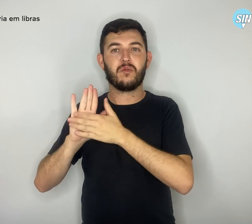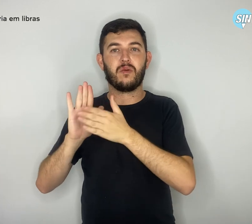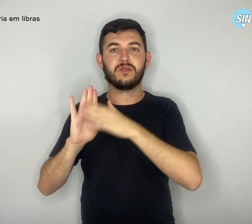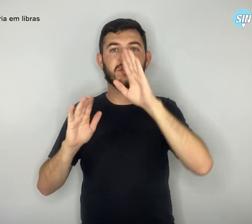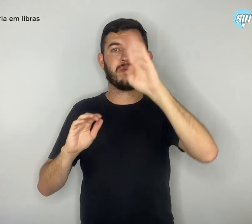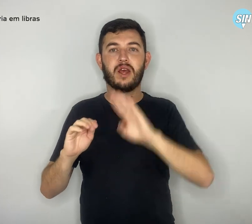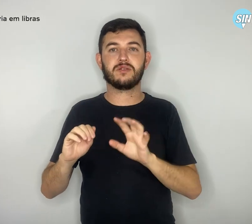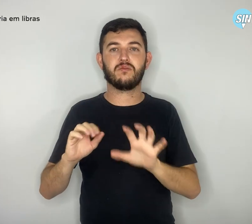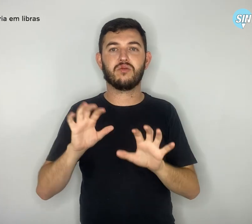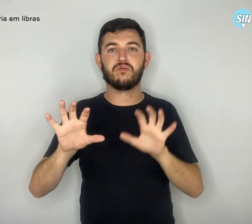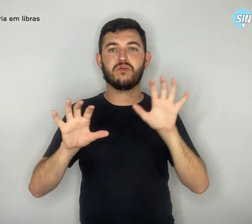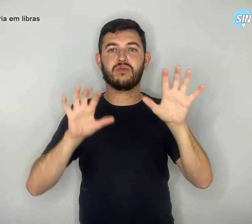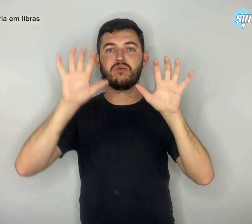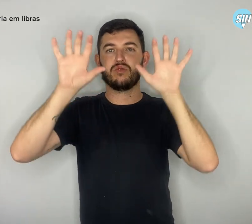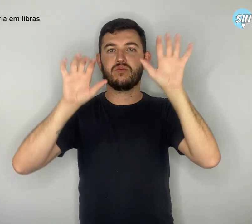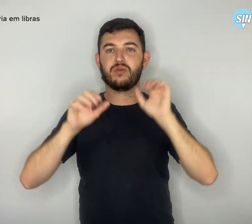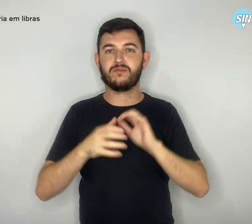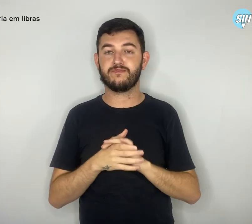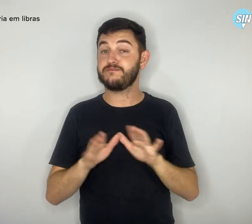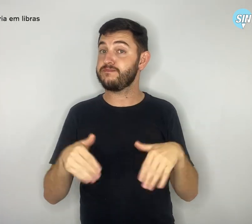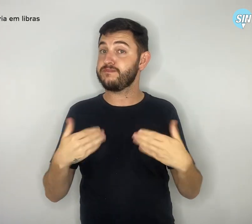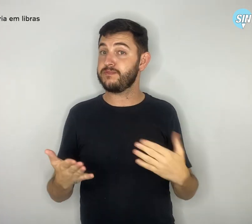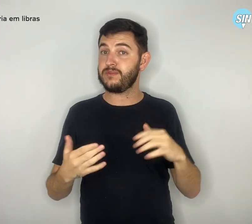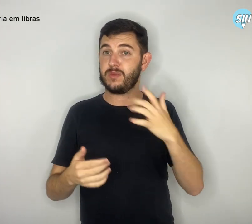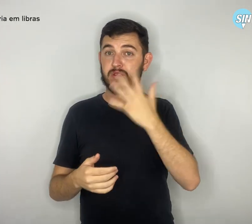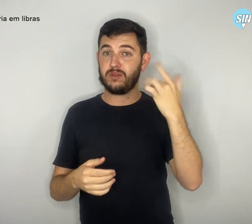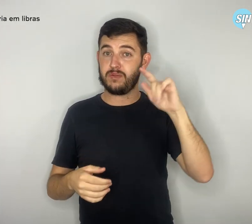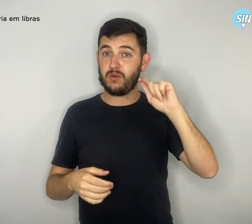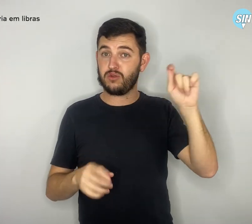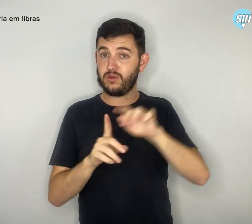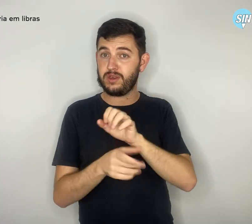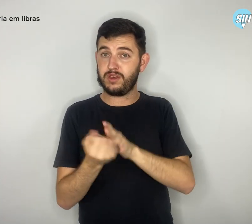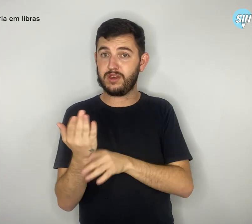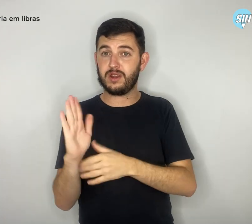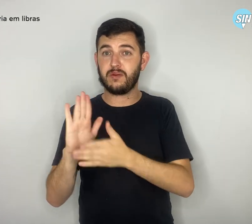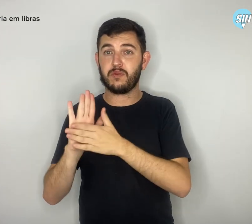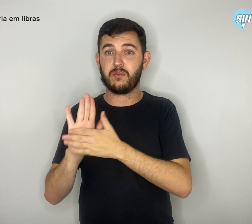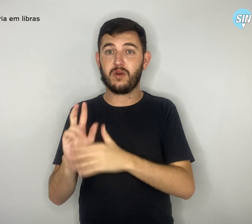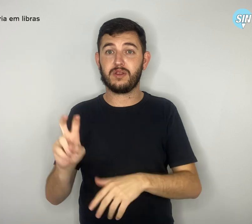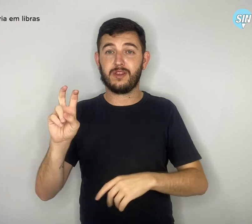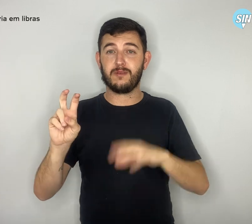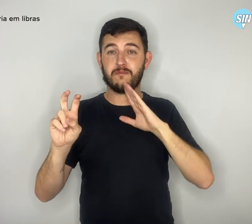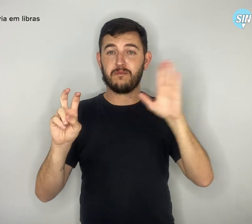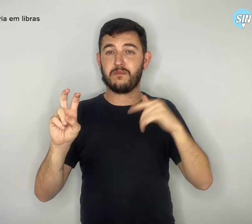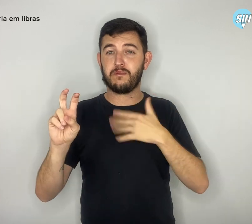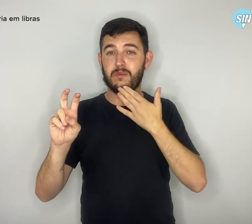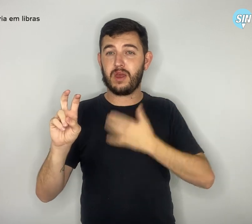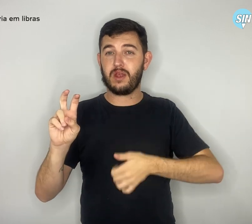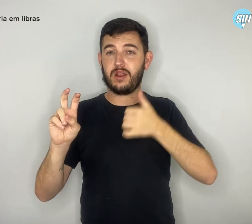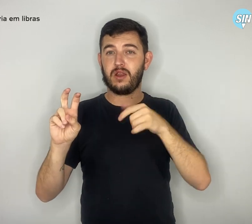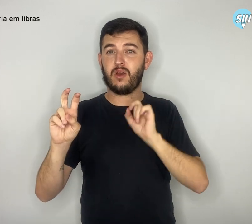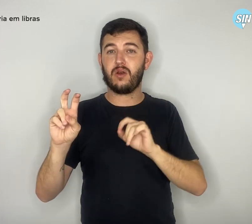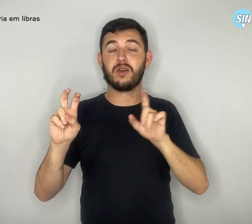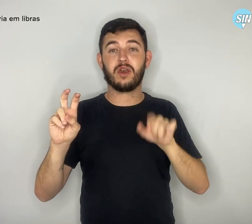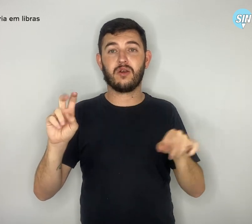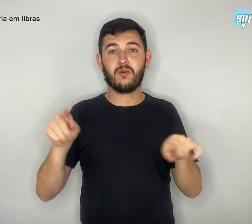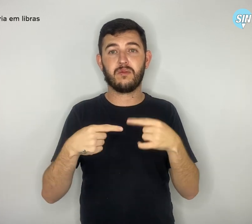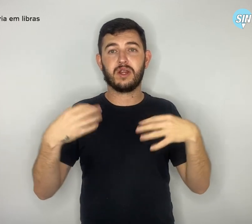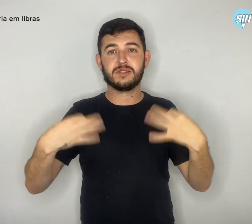Os autores das cinco melhores propostas, uma de cada região, serão